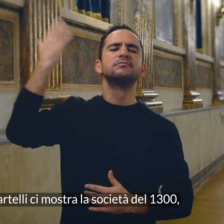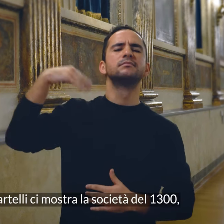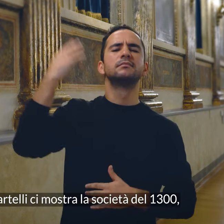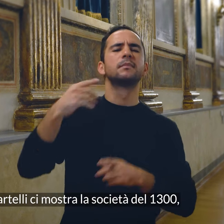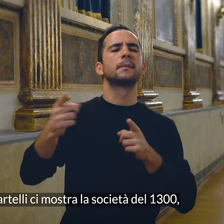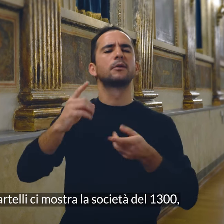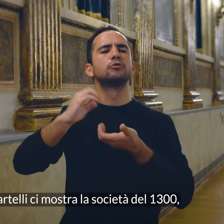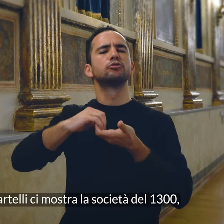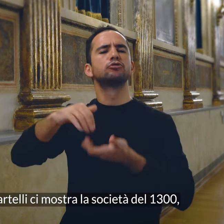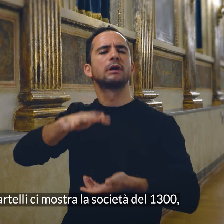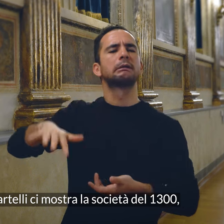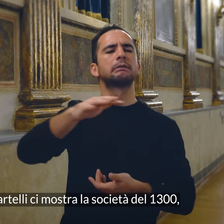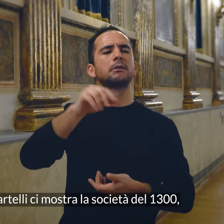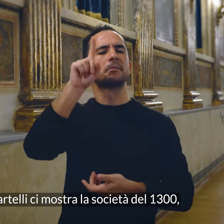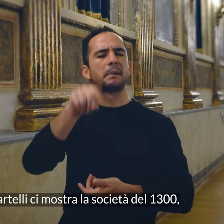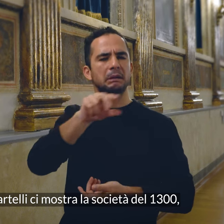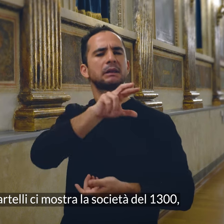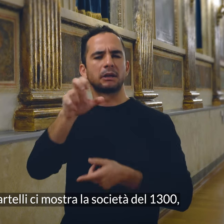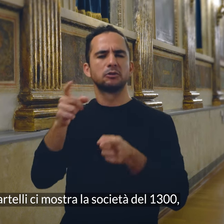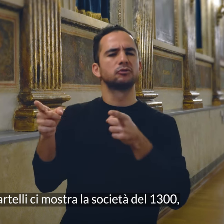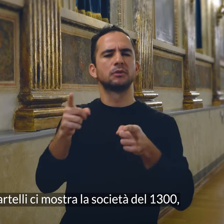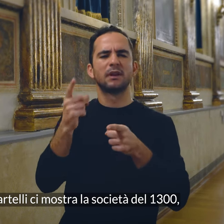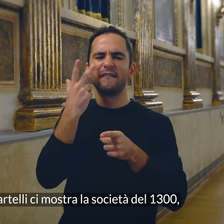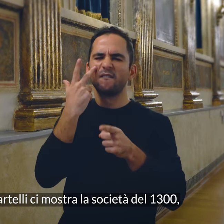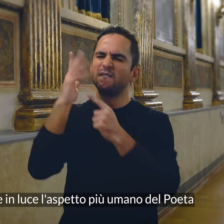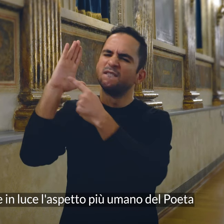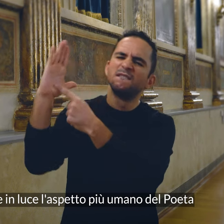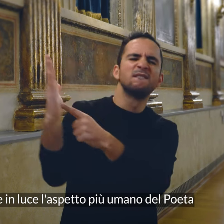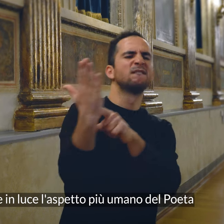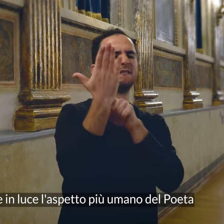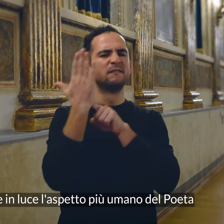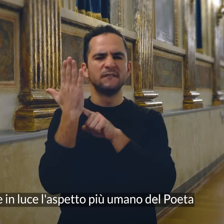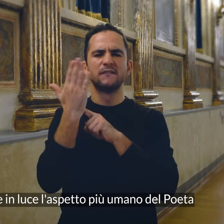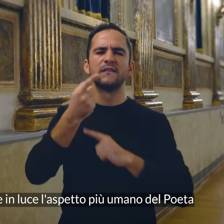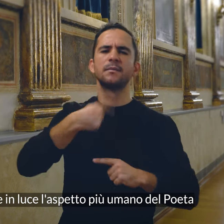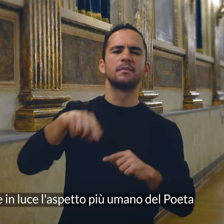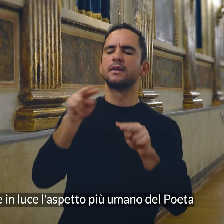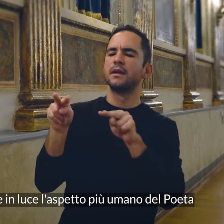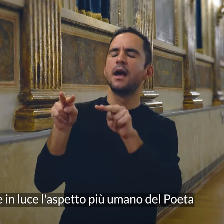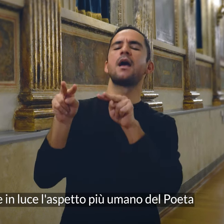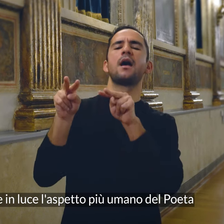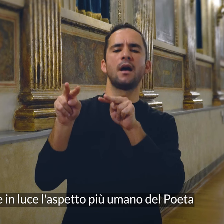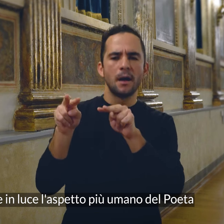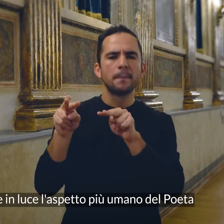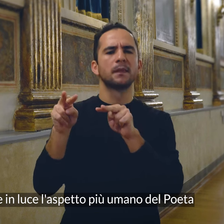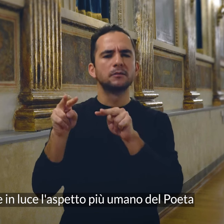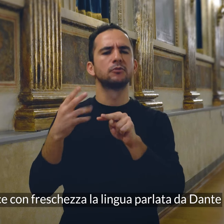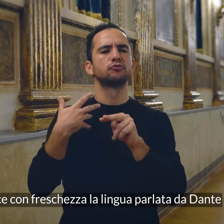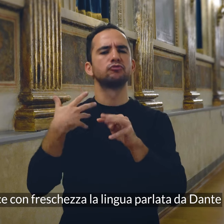Martelli ci mostra la società del 1300, mette in luce l'aspetto più umano del poeta e